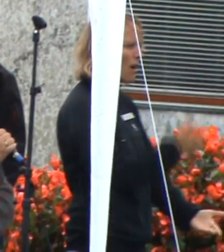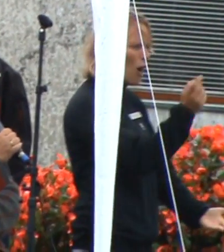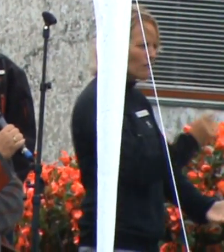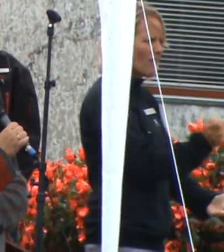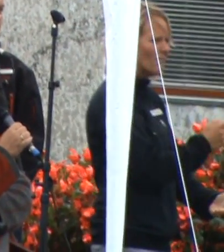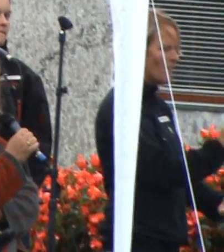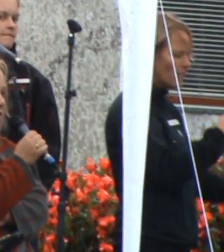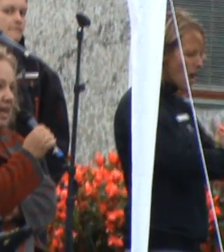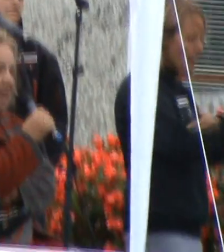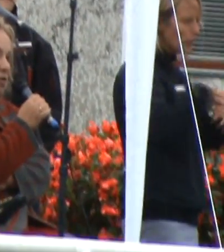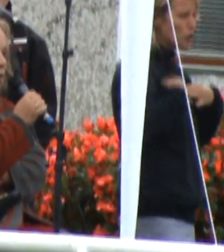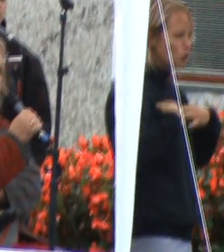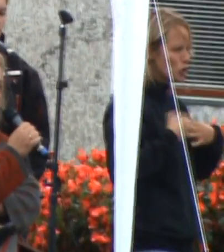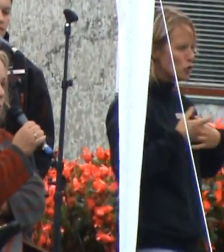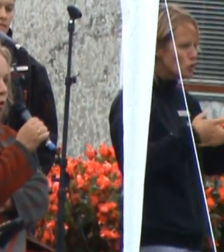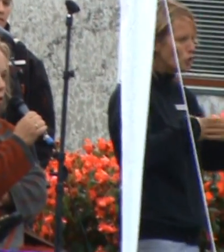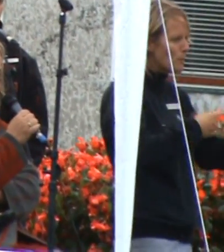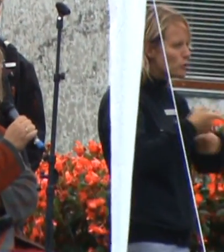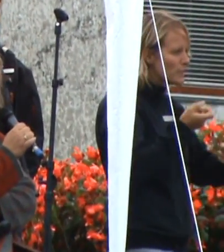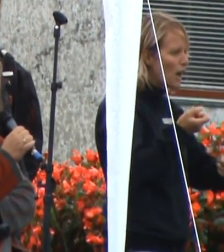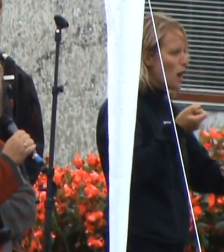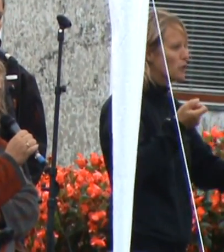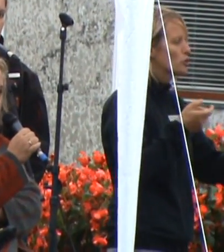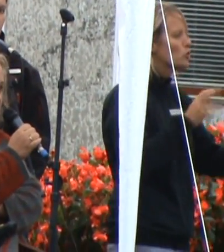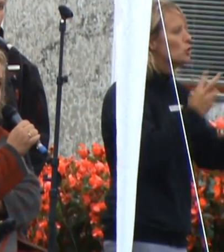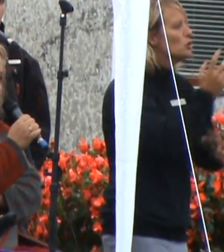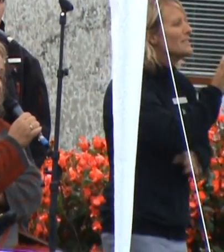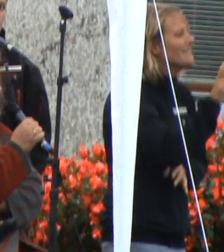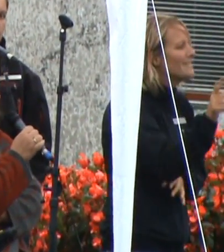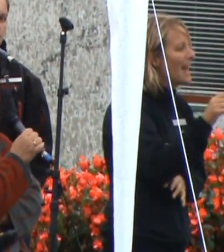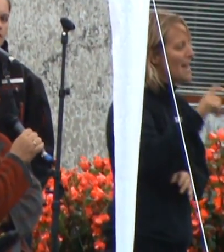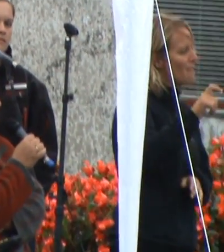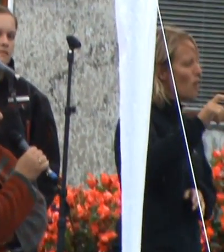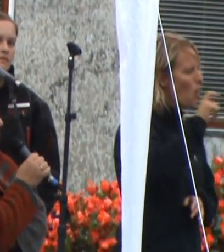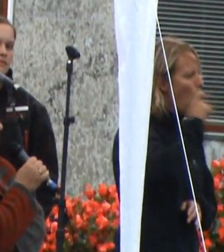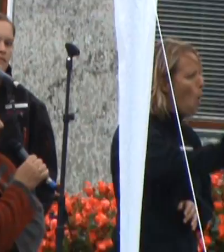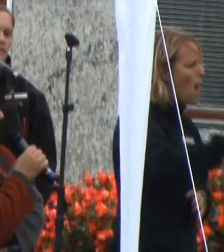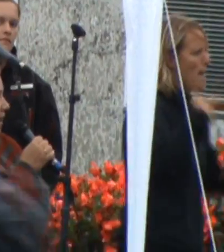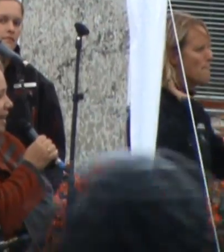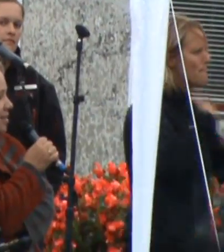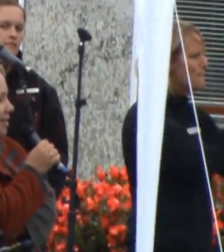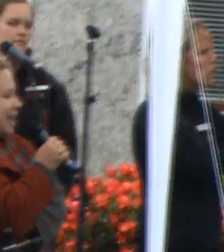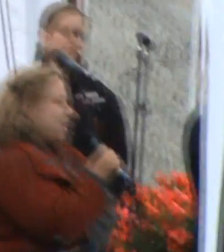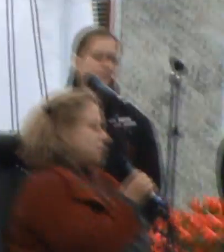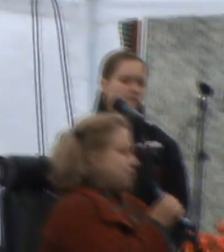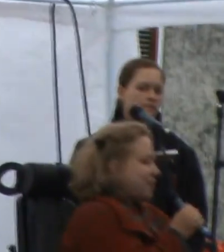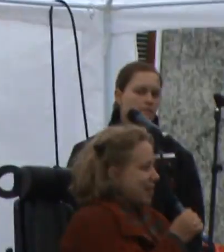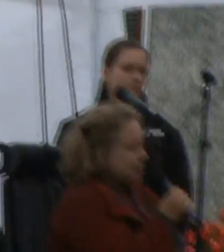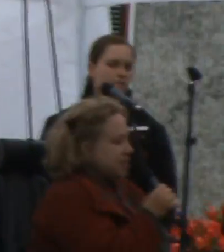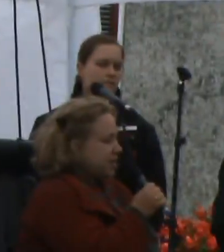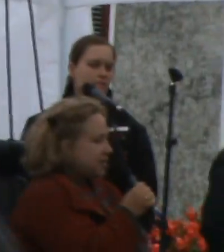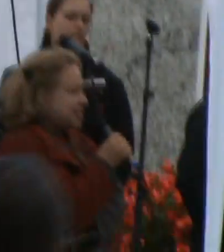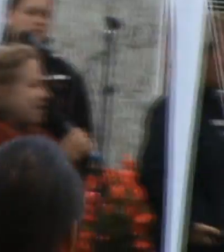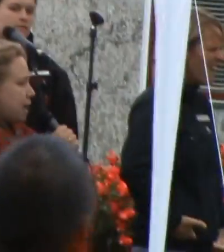i en tøjbutik og skulle stave ordet bluse. Og jeg ved ikke, om I kan give mig ret i, at jeg sådan er